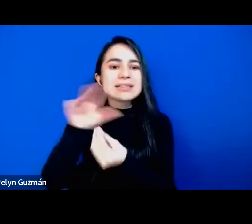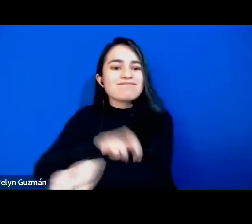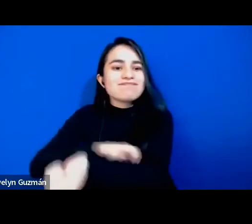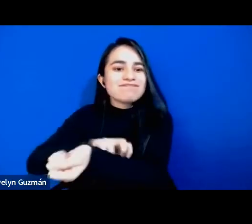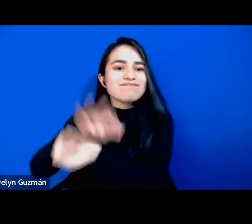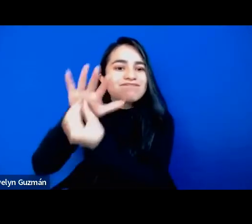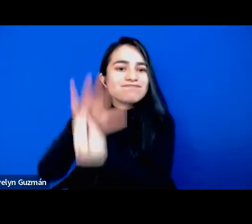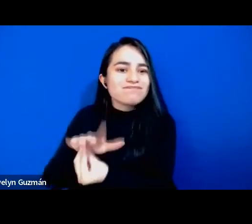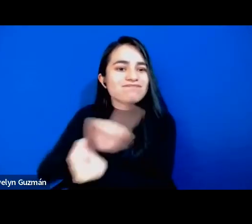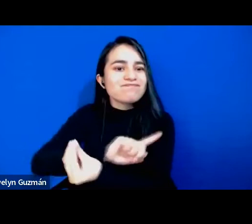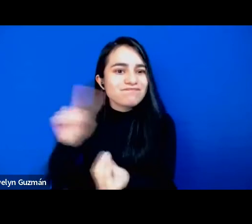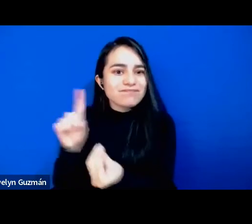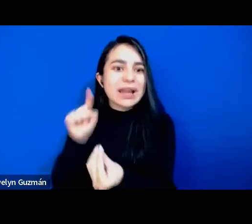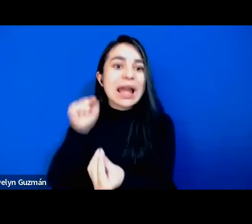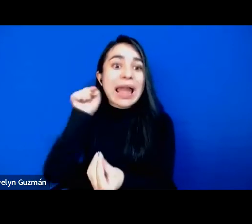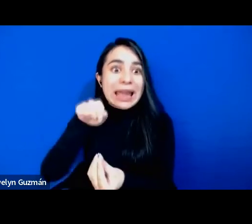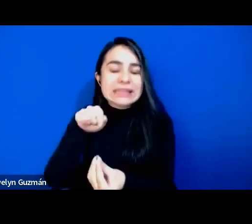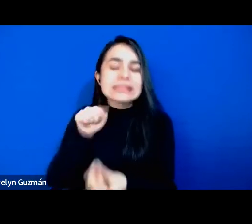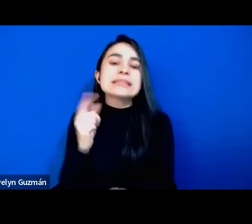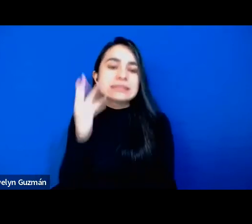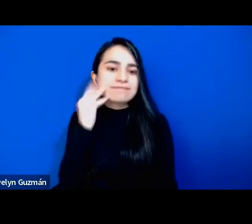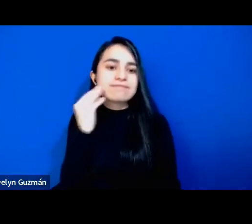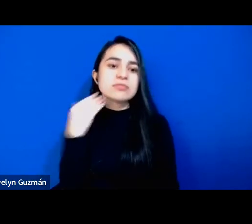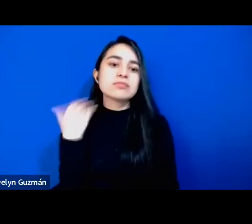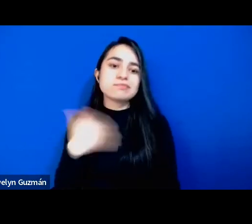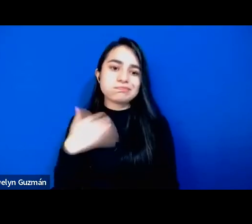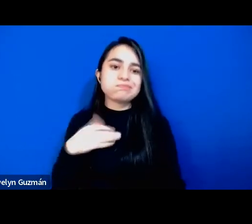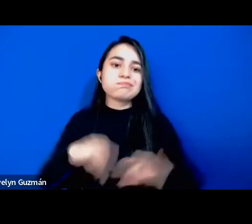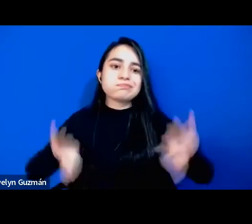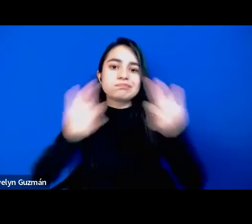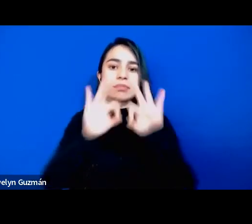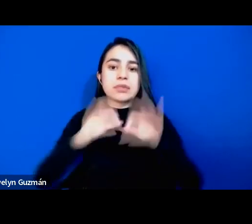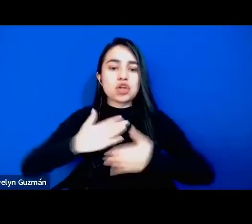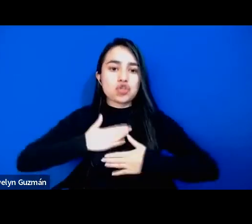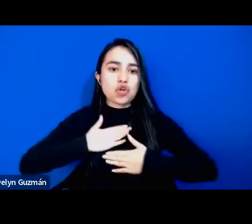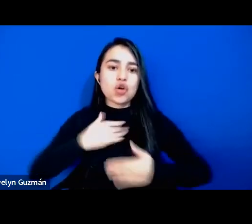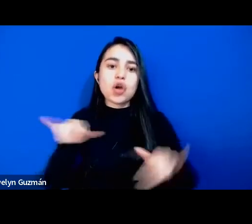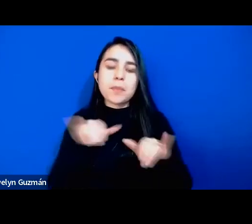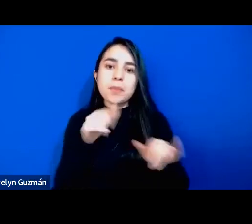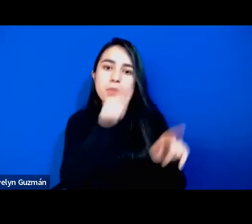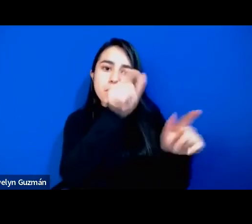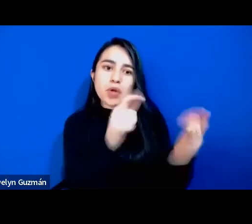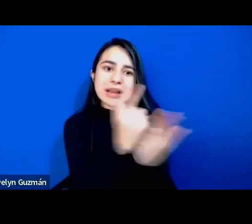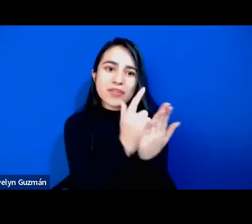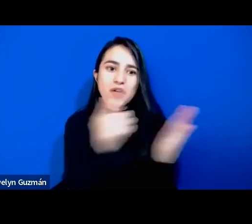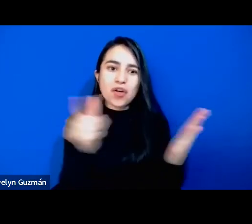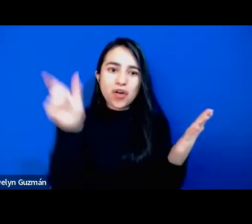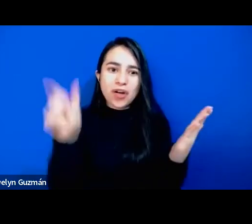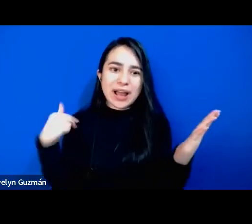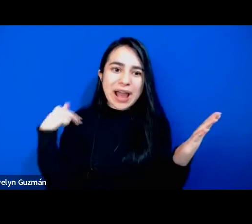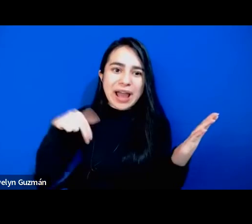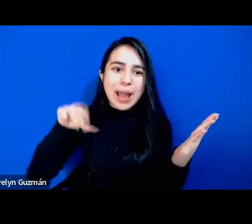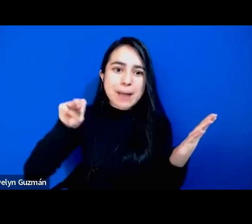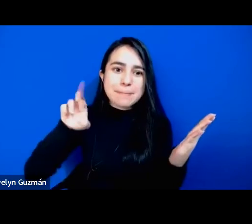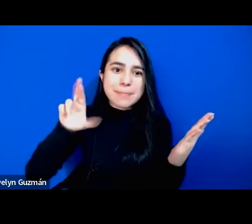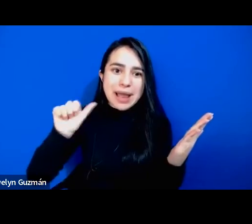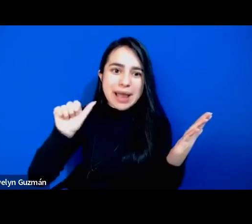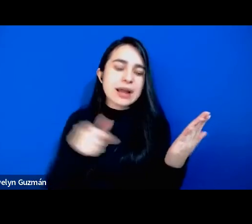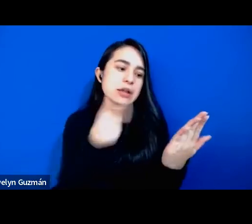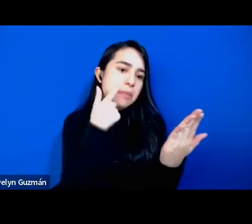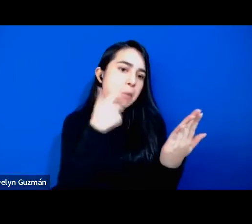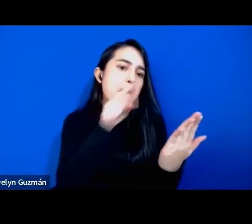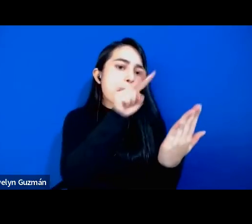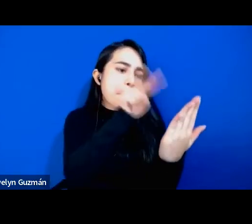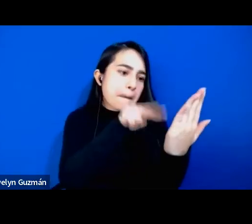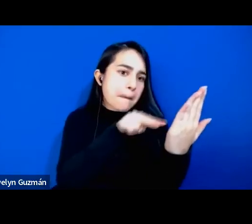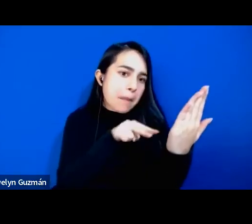muy importante para mí desde donde puedo leer el trabajo de Mara con mucha, como, alegría,